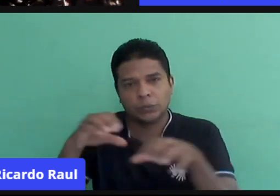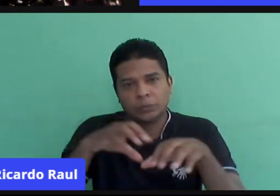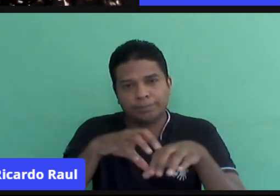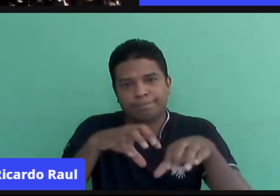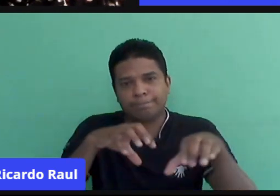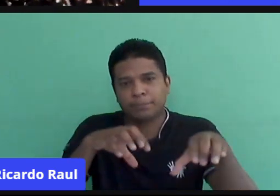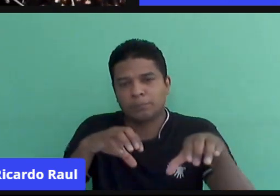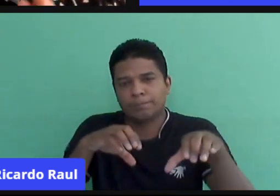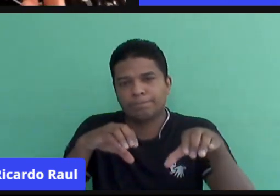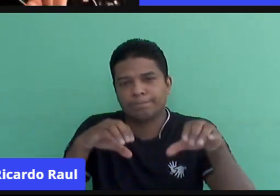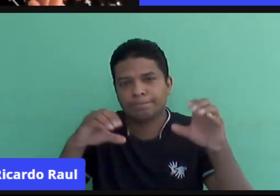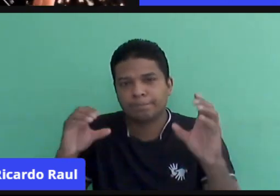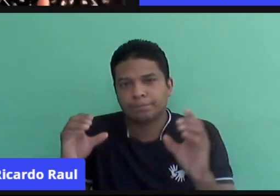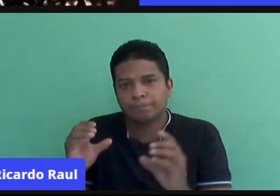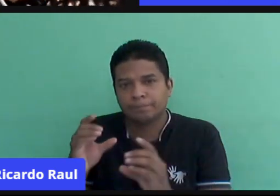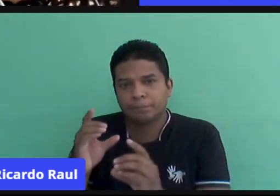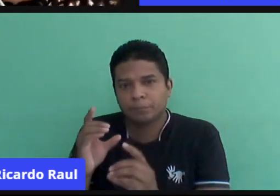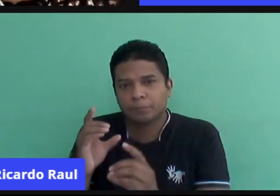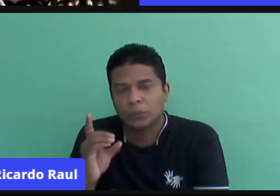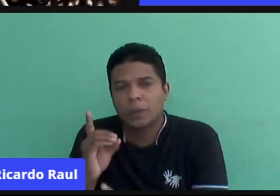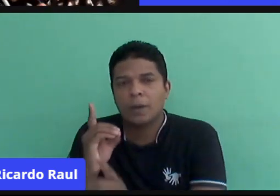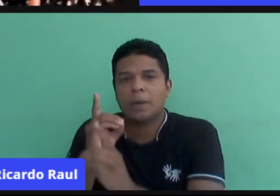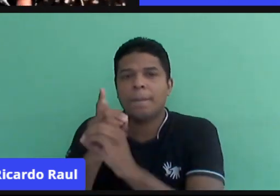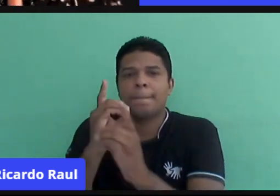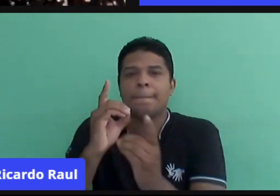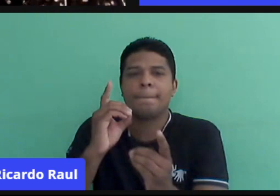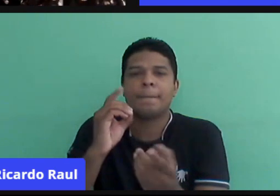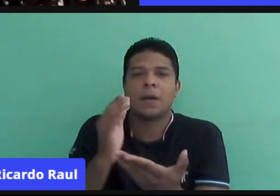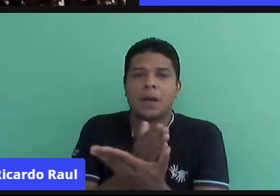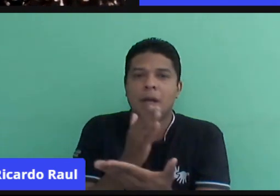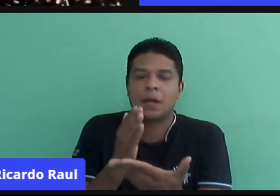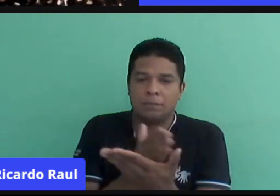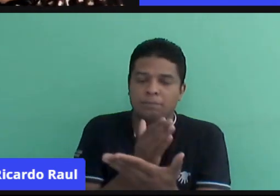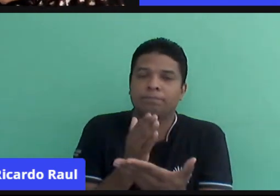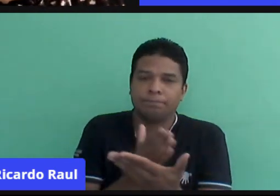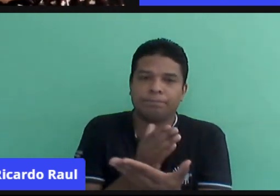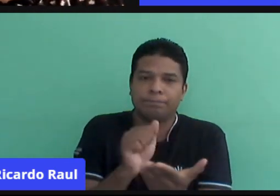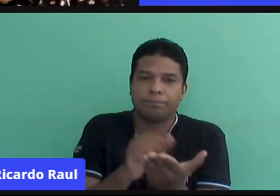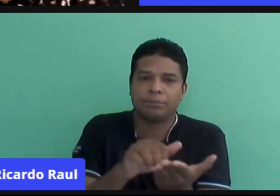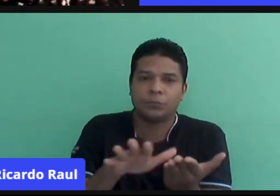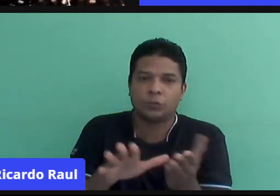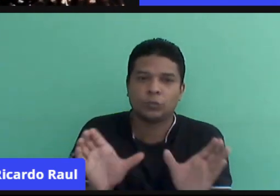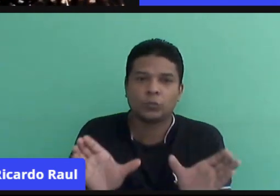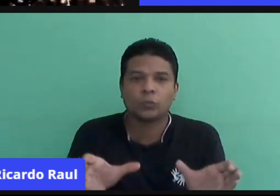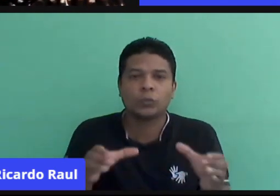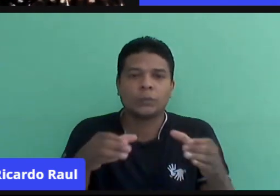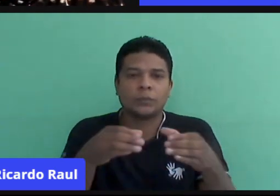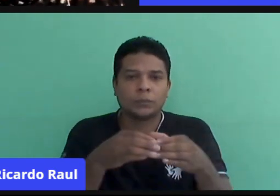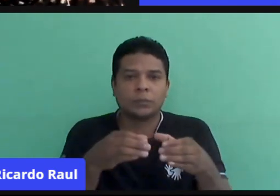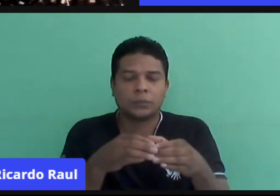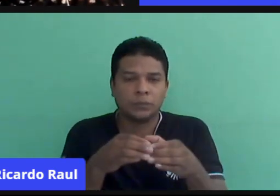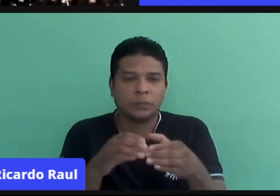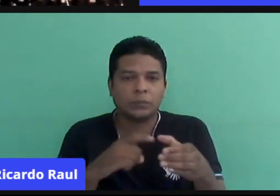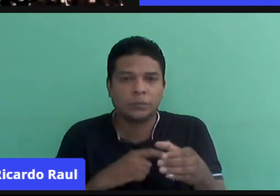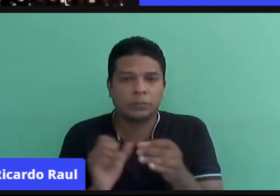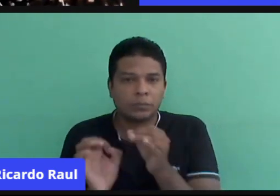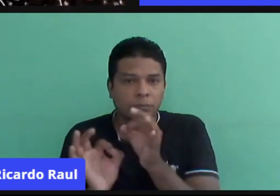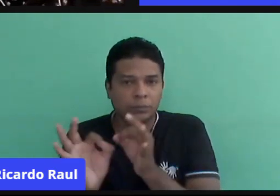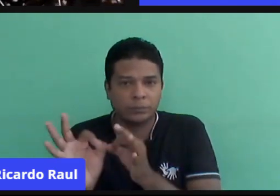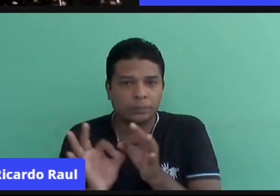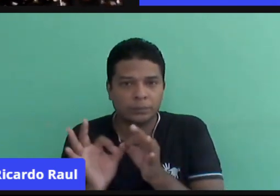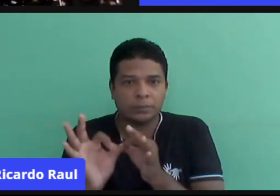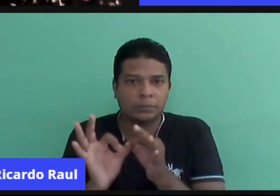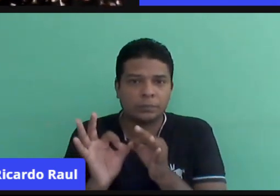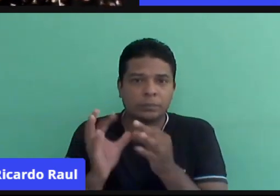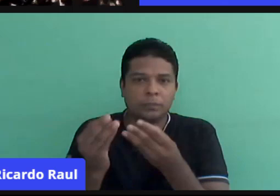aproximar aquele material impresso, aquele caderno que vocês, do grupo, né? tem organizado para